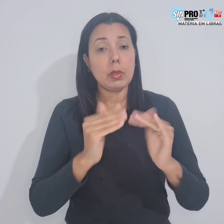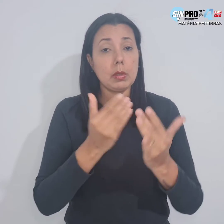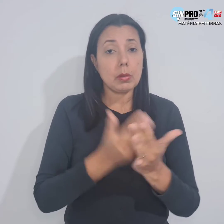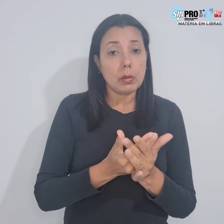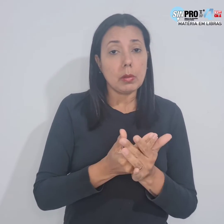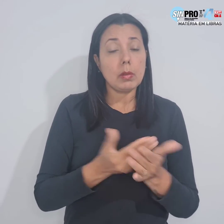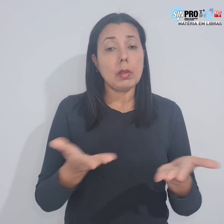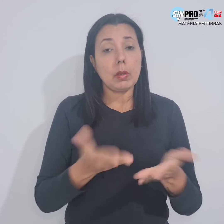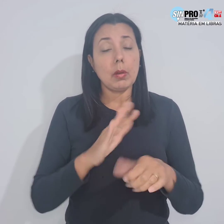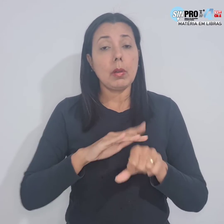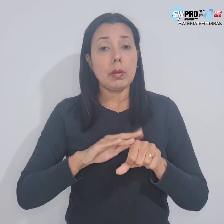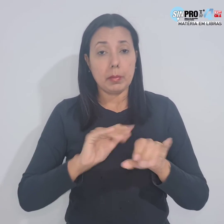contexto de pandemia.